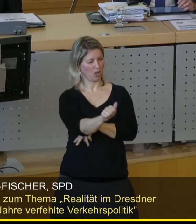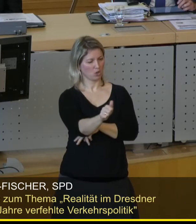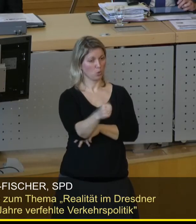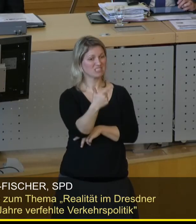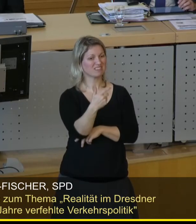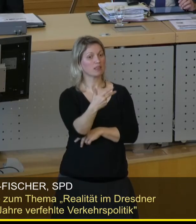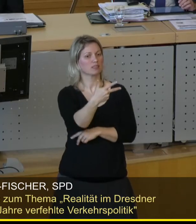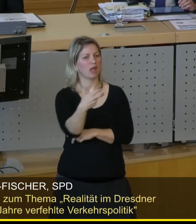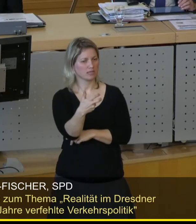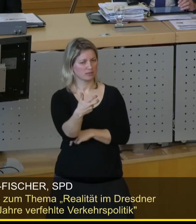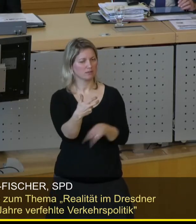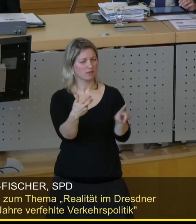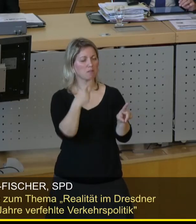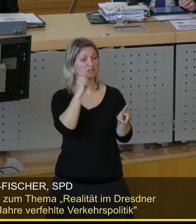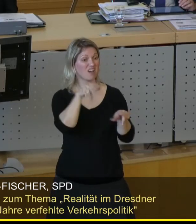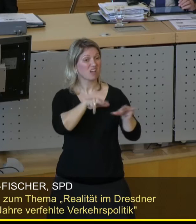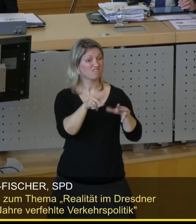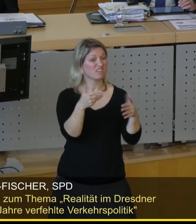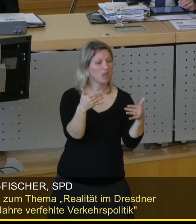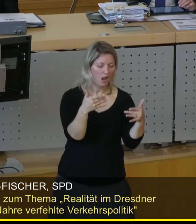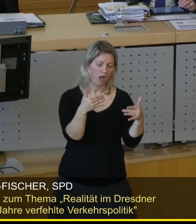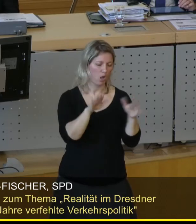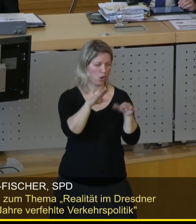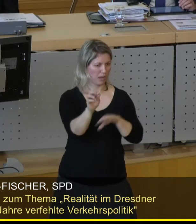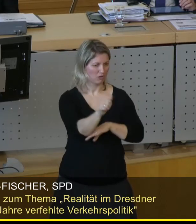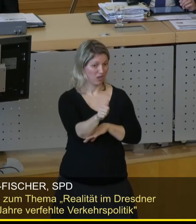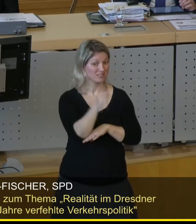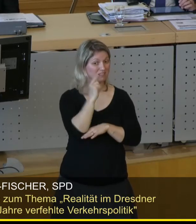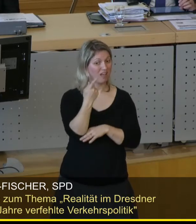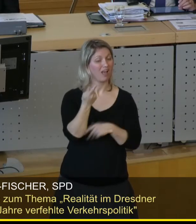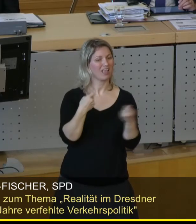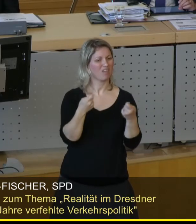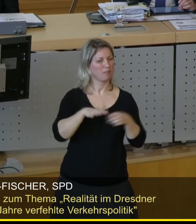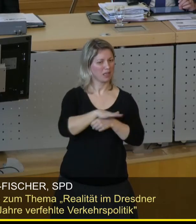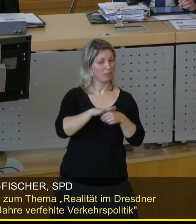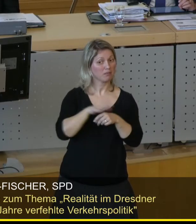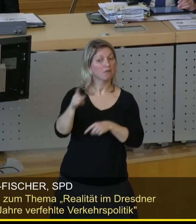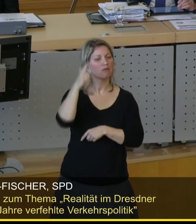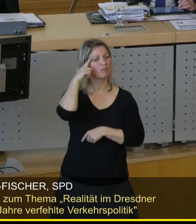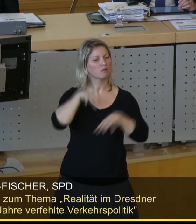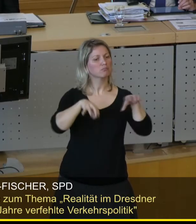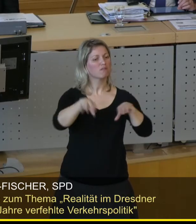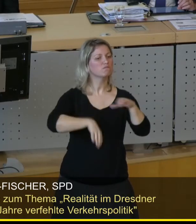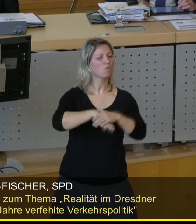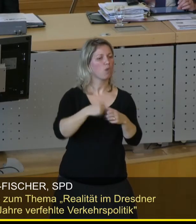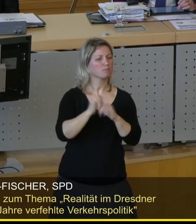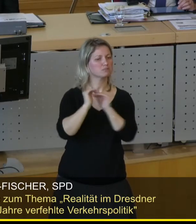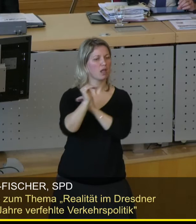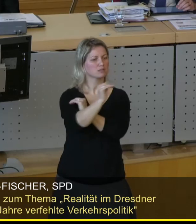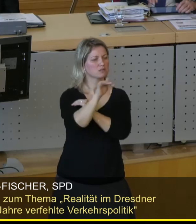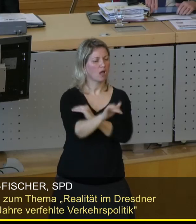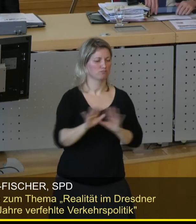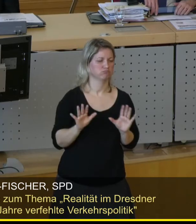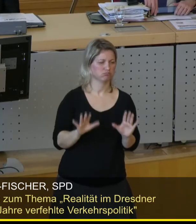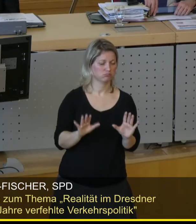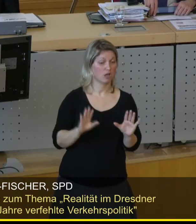Verkehr überschätzt ein bisschen, weil sie immer auch die ganzen Gewerbegebiete, die heute schon absehbar sind, voll mit Arbeitsplätzen ausfüllt, mit dieser Verkehrsprognose